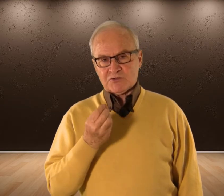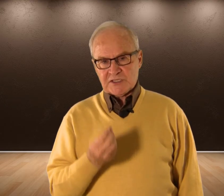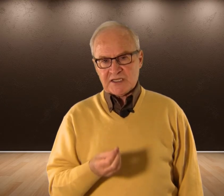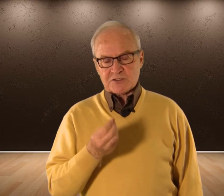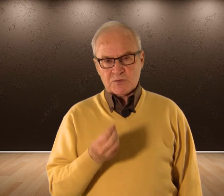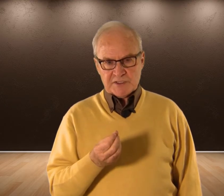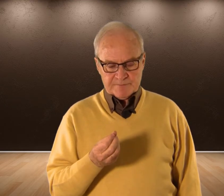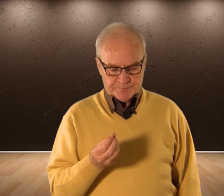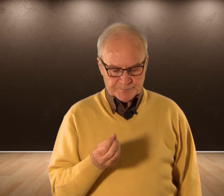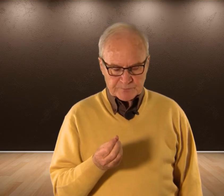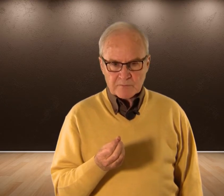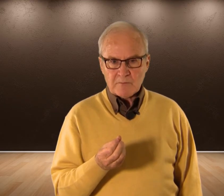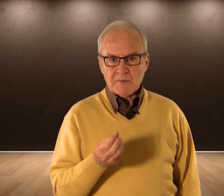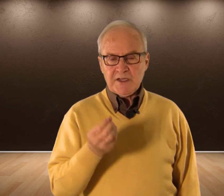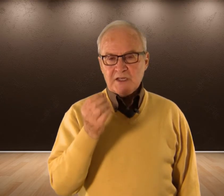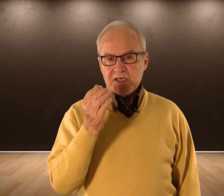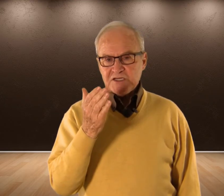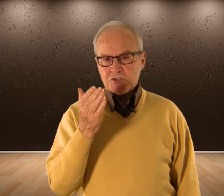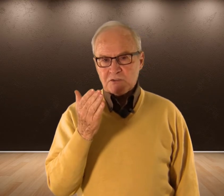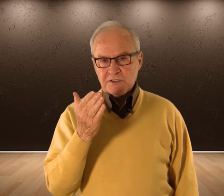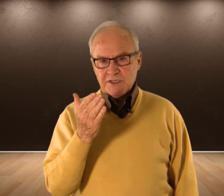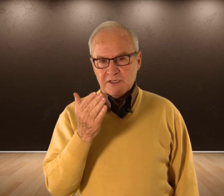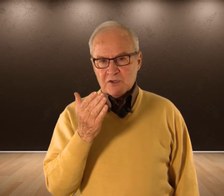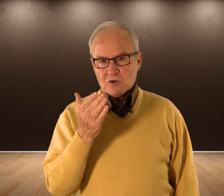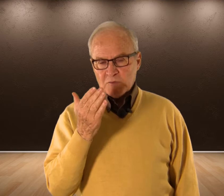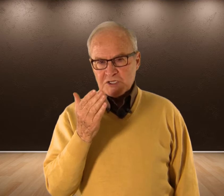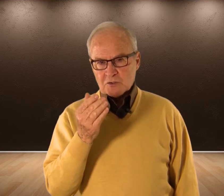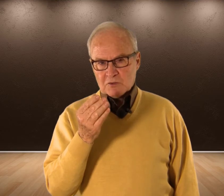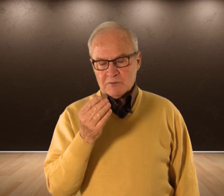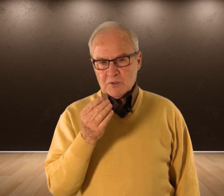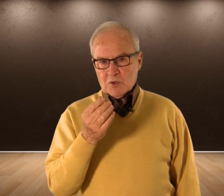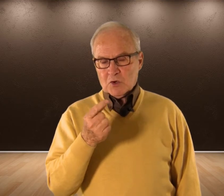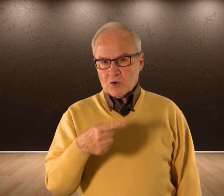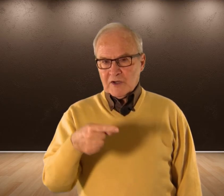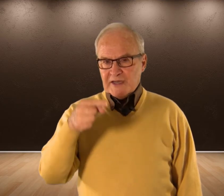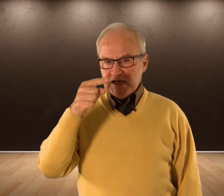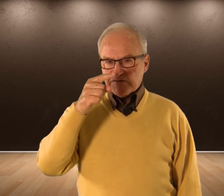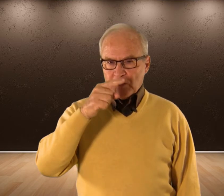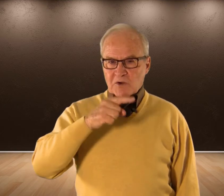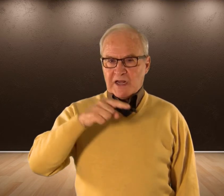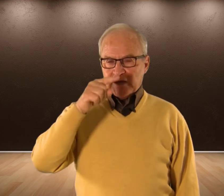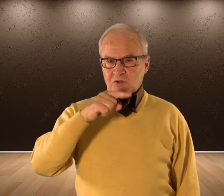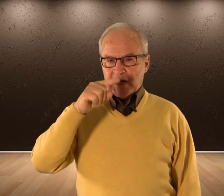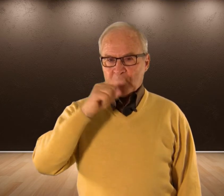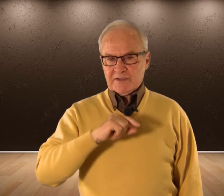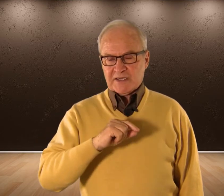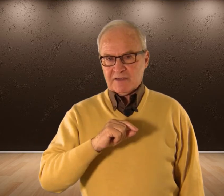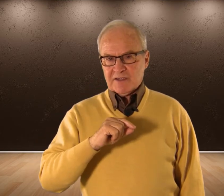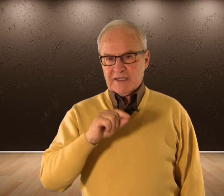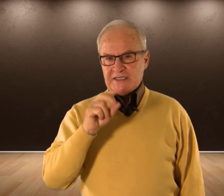contentas De su vida Esto ¿Cómo se logró? Logró Ellas fueron Cayendo en la cuenta Que